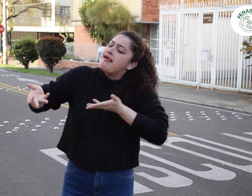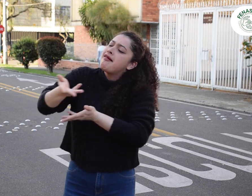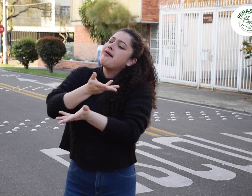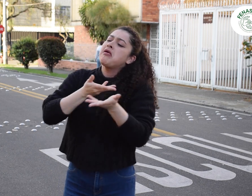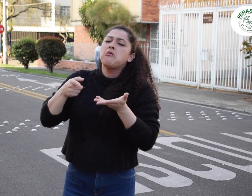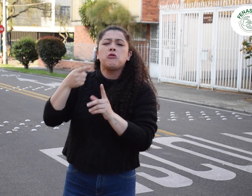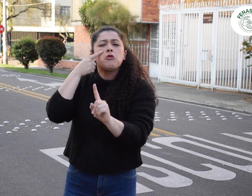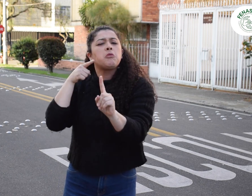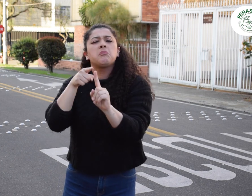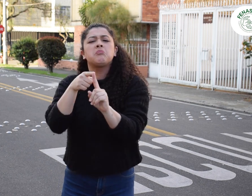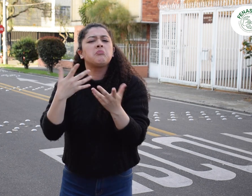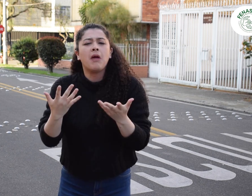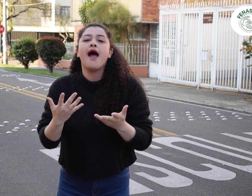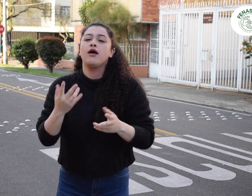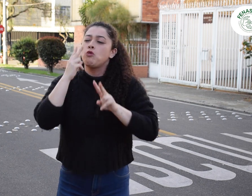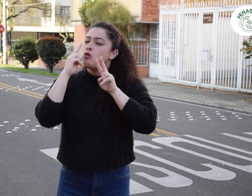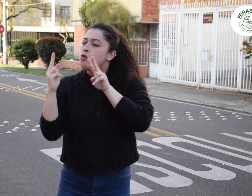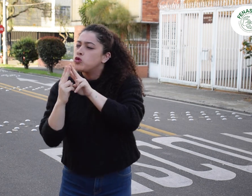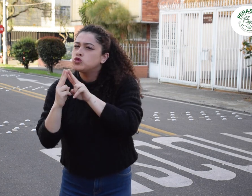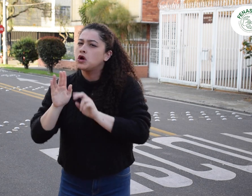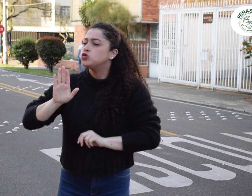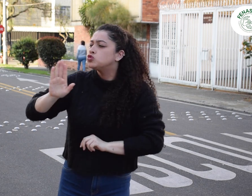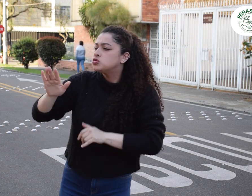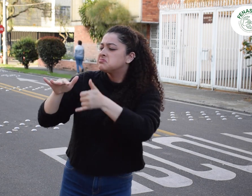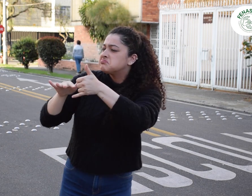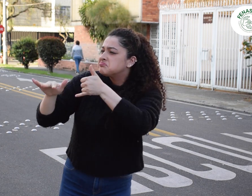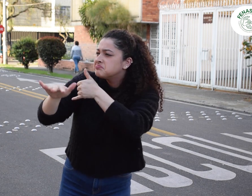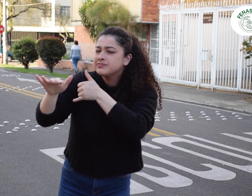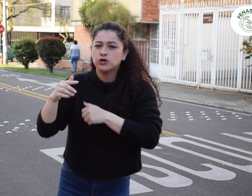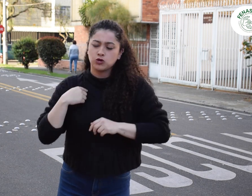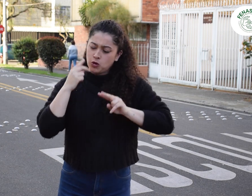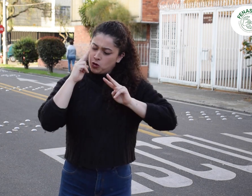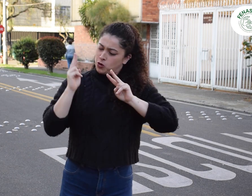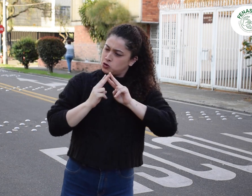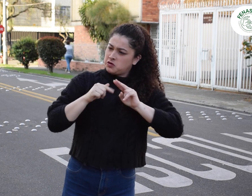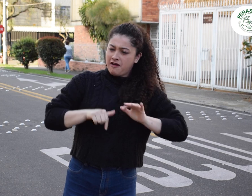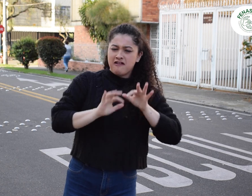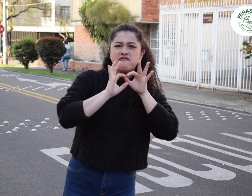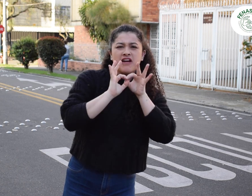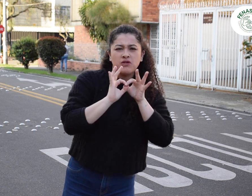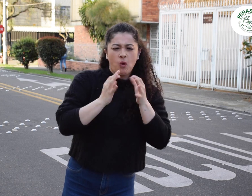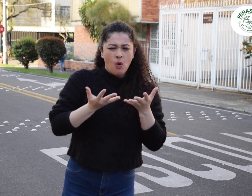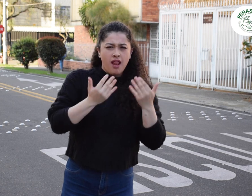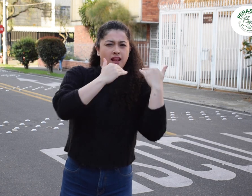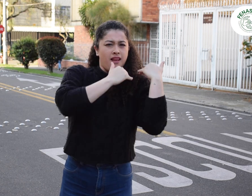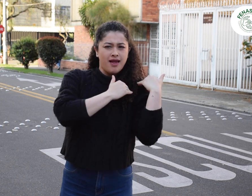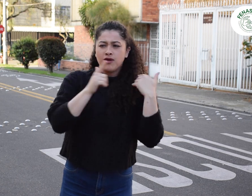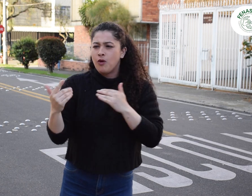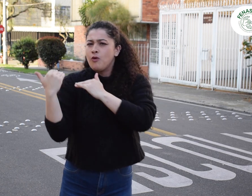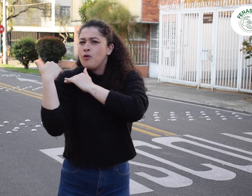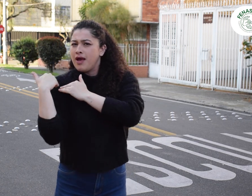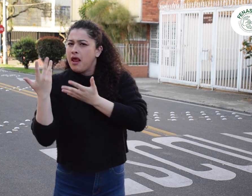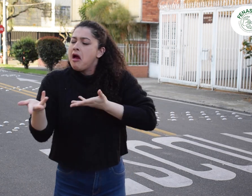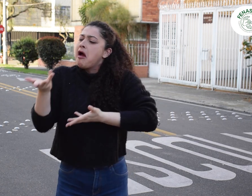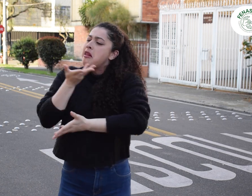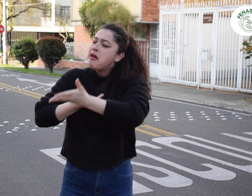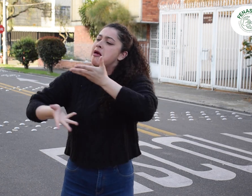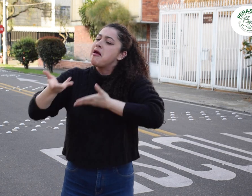reunión tuvo como objetivo conocer las dinámicas y la misión tanto del movimiento como de FENASCOL.